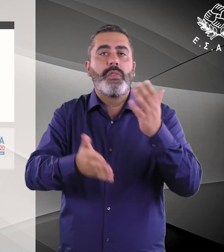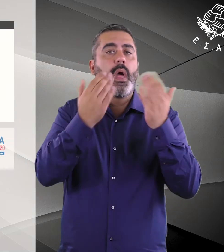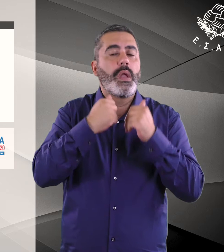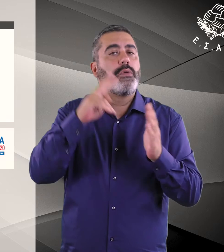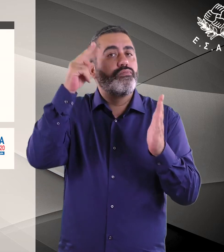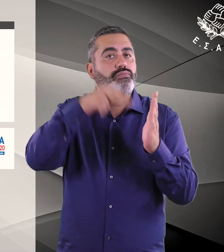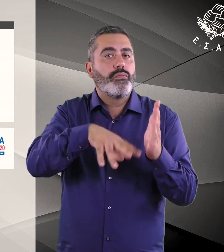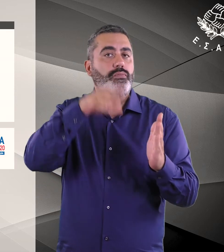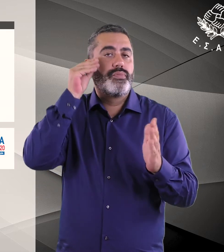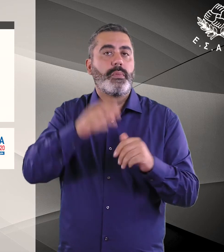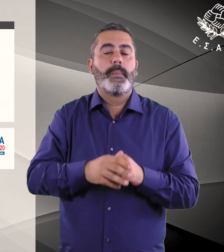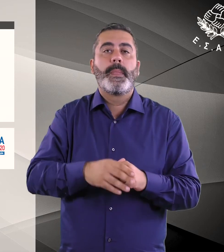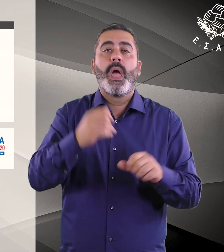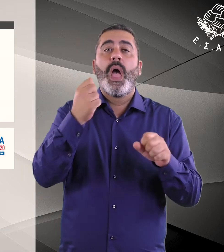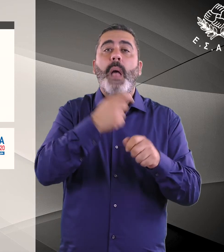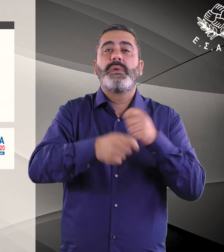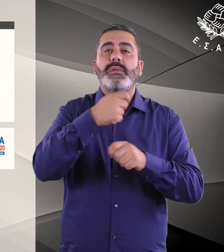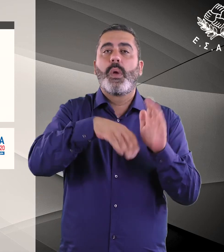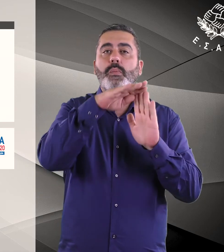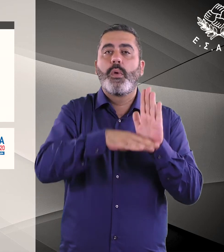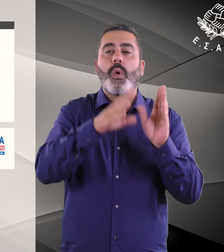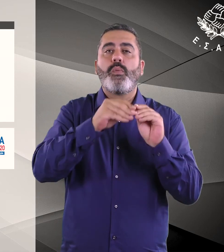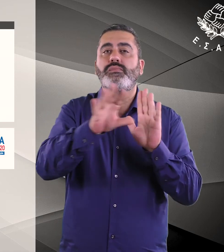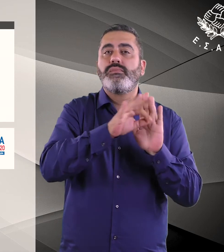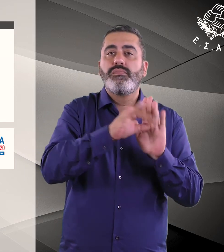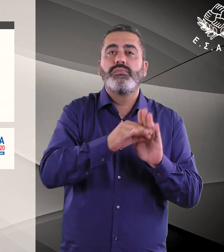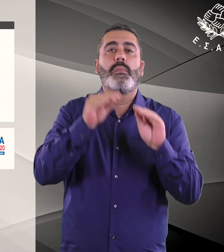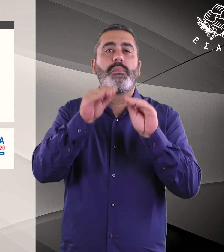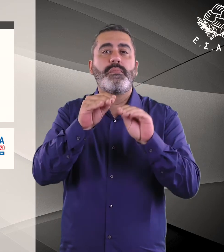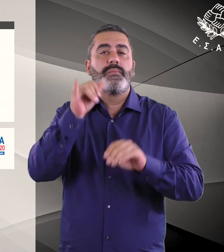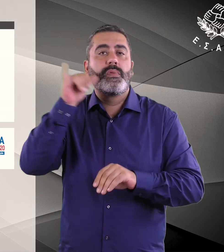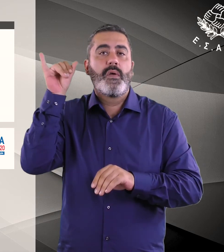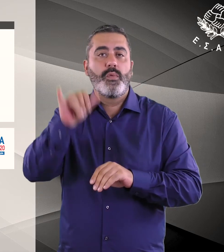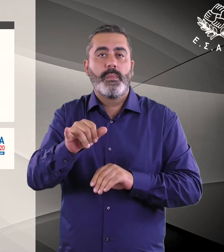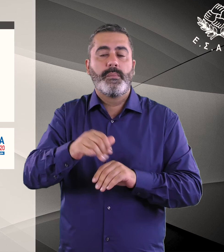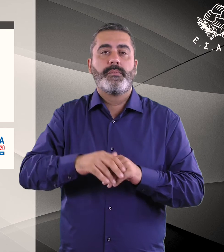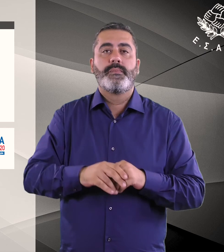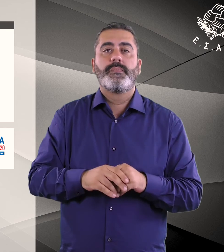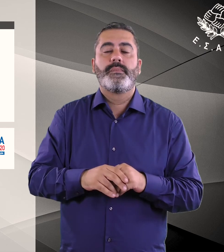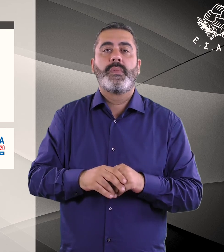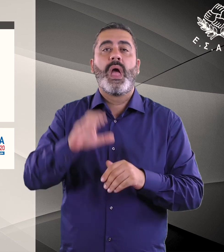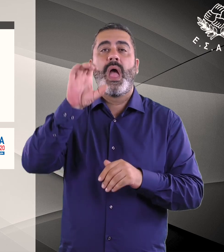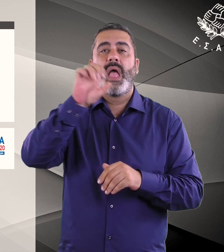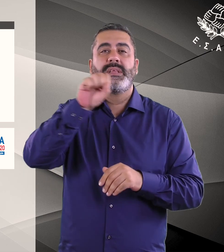Επιχειρησιακό πρόγραμμα Ανάπτυξη Ανθρώπινου Δυναμικού Εκπαίδευση και Διάβίου Μάθηση ΕΣΠΑ 2014